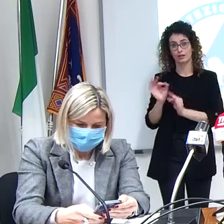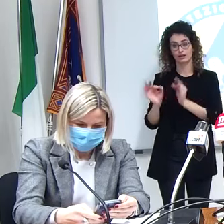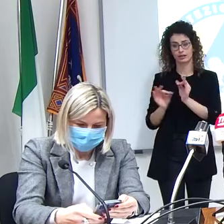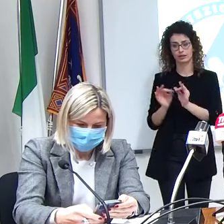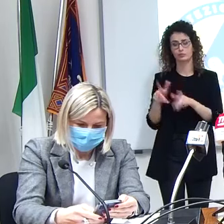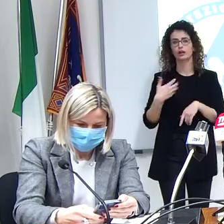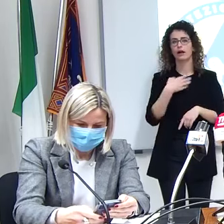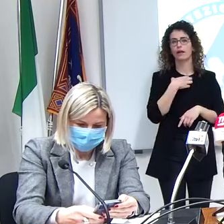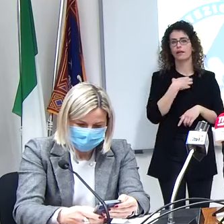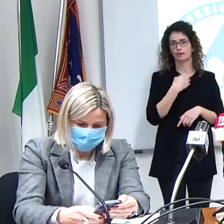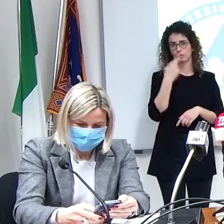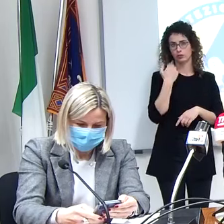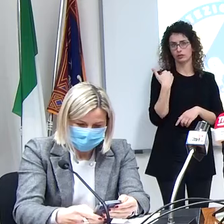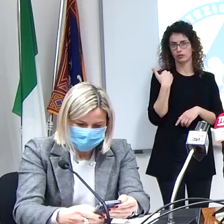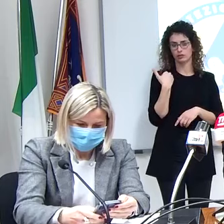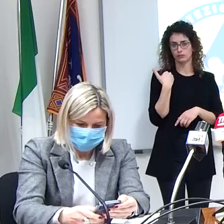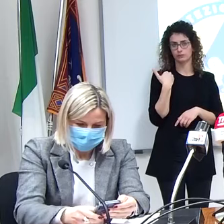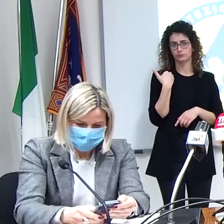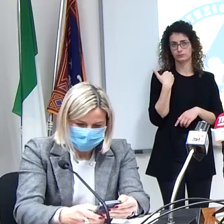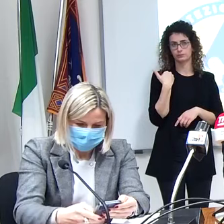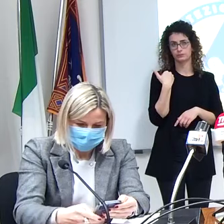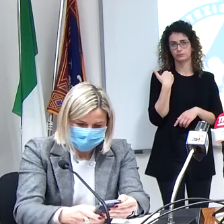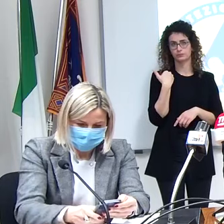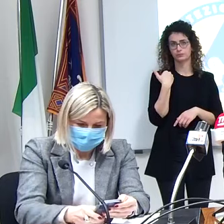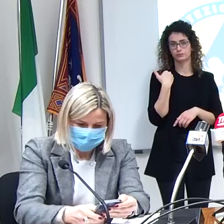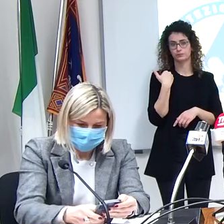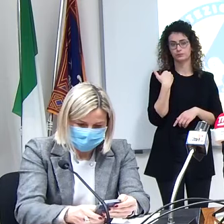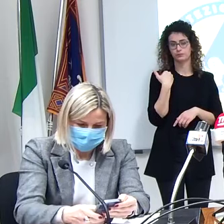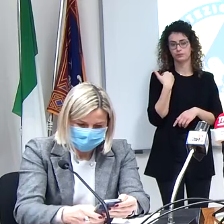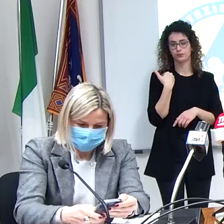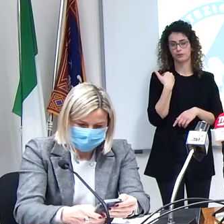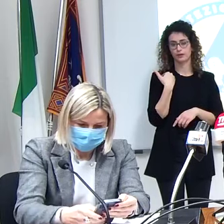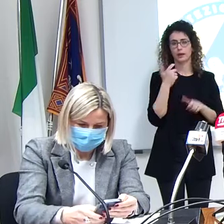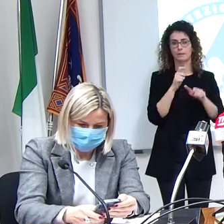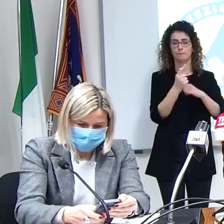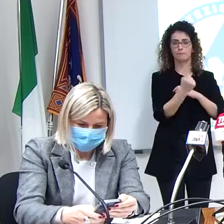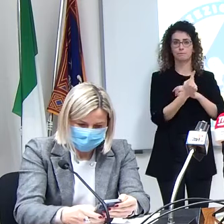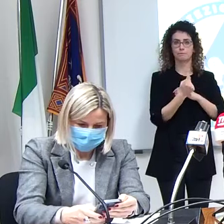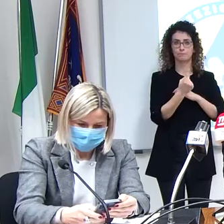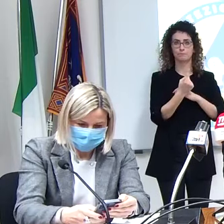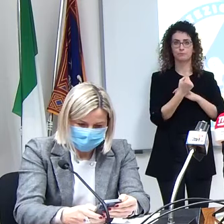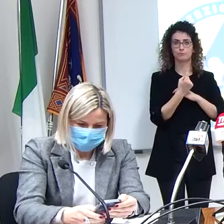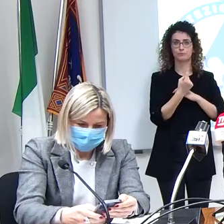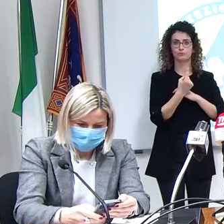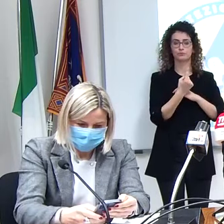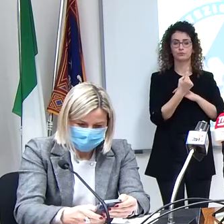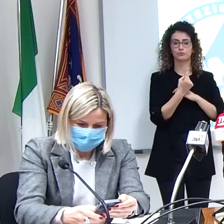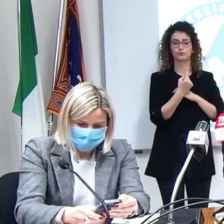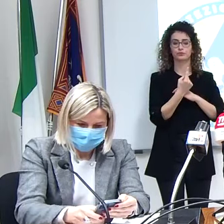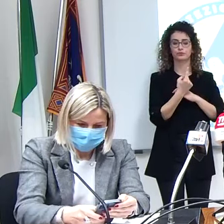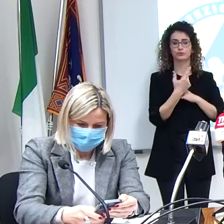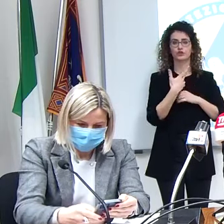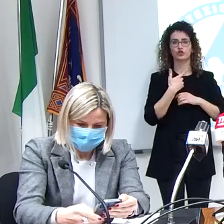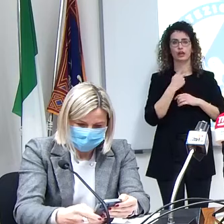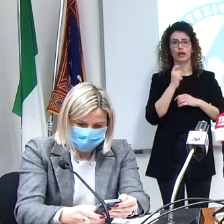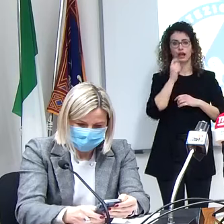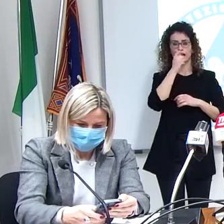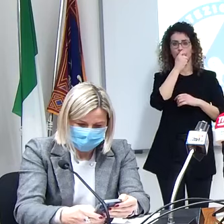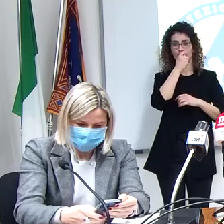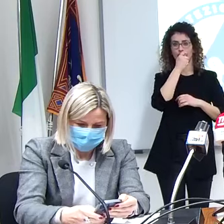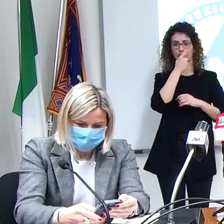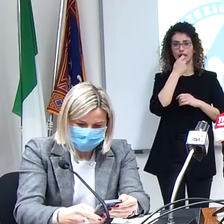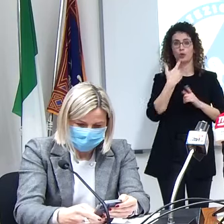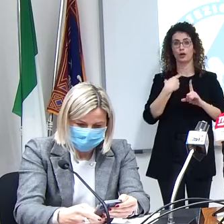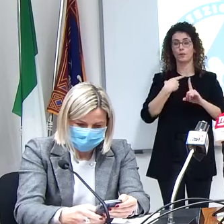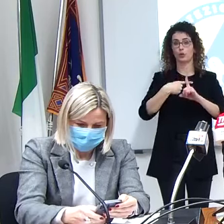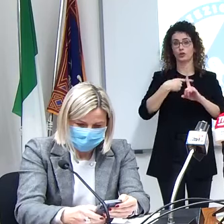l'assessore i pazienti che hanno un tampone positivo al covid